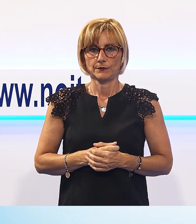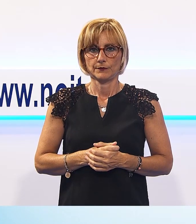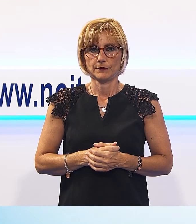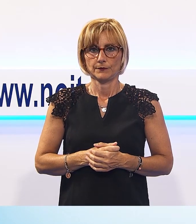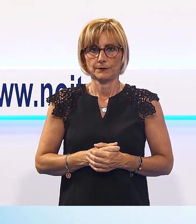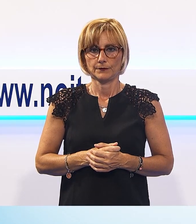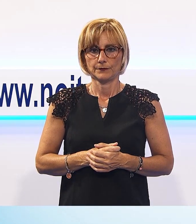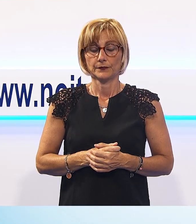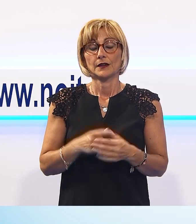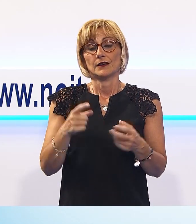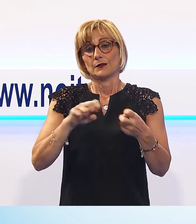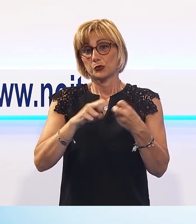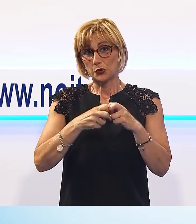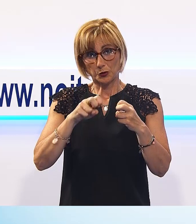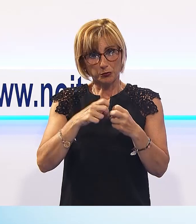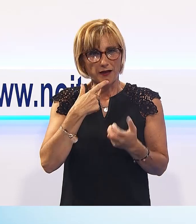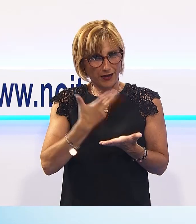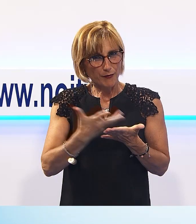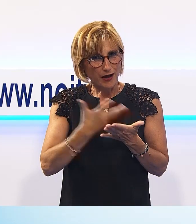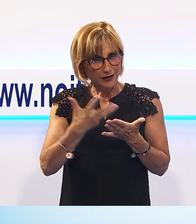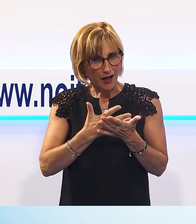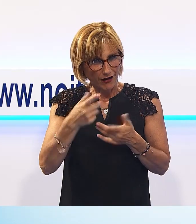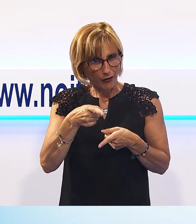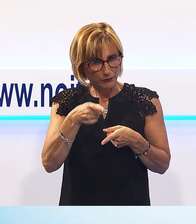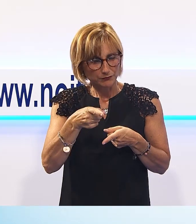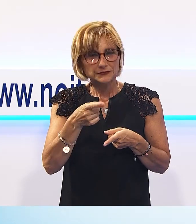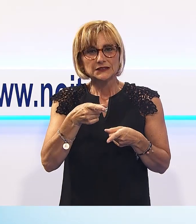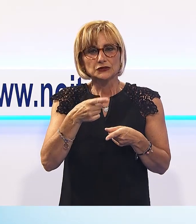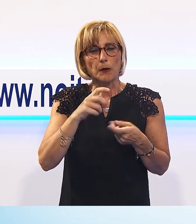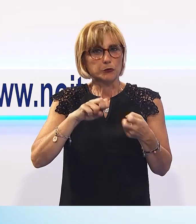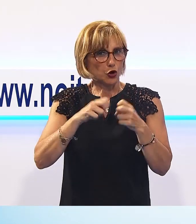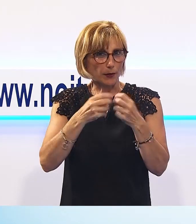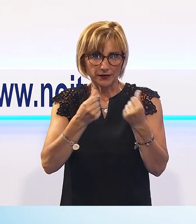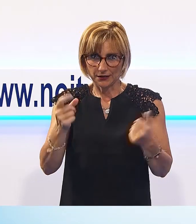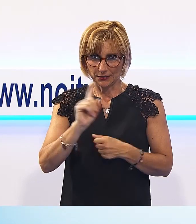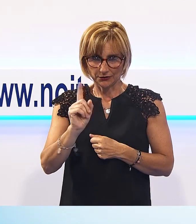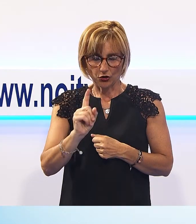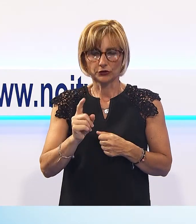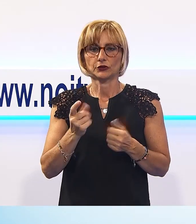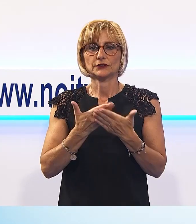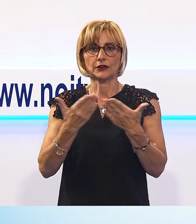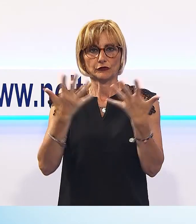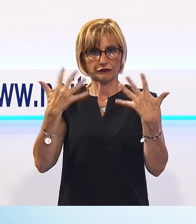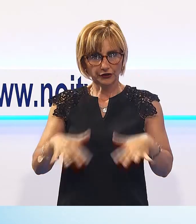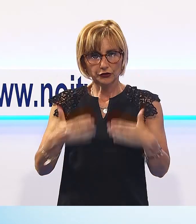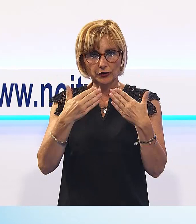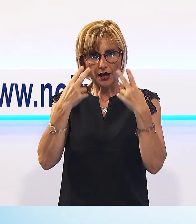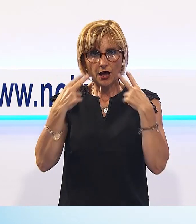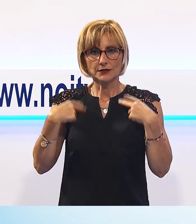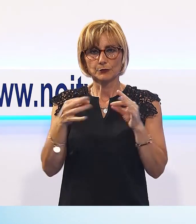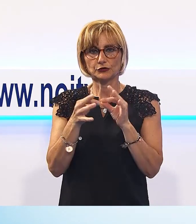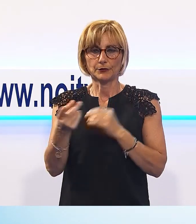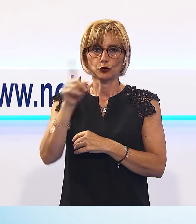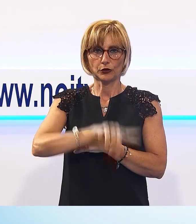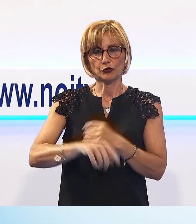E quindi il problema, come ci raccontava Galeotti, è tutt'altro che risolto. Ci fermiamo per la pausa pubblicitaria, tra poco le notizie